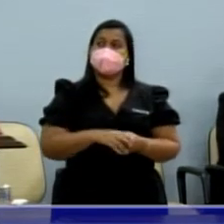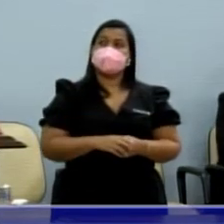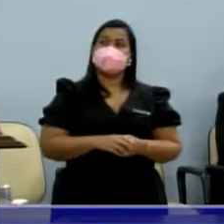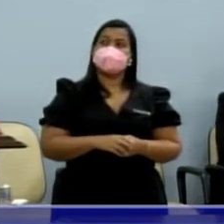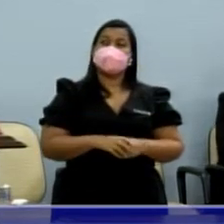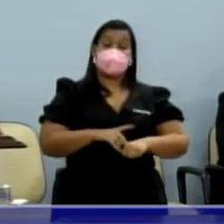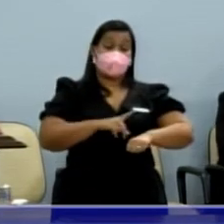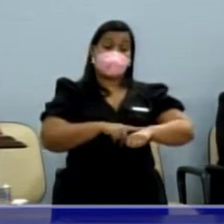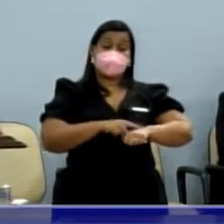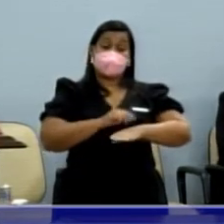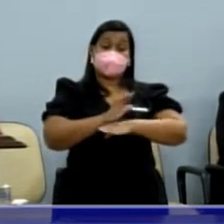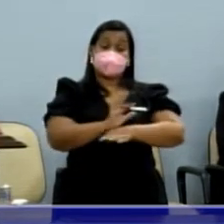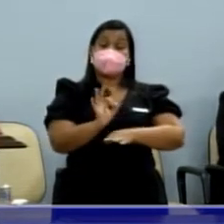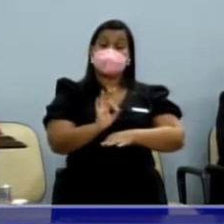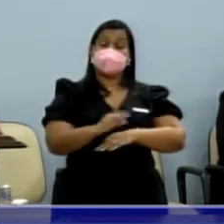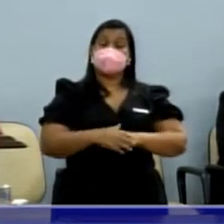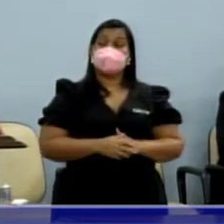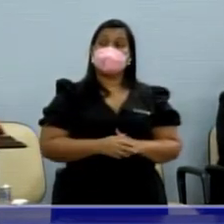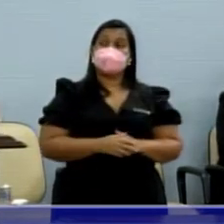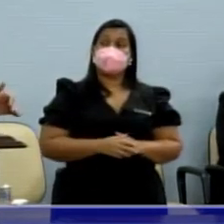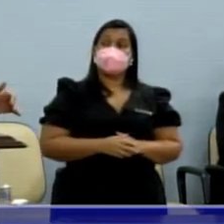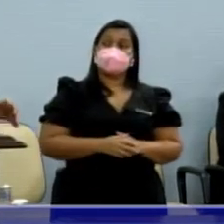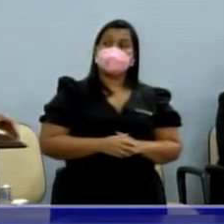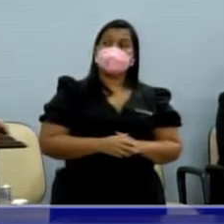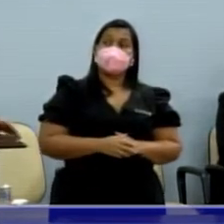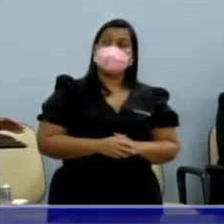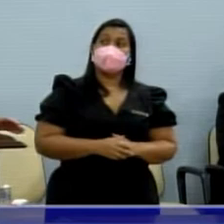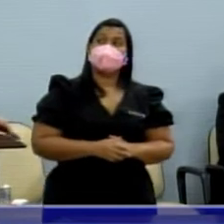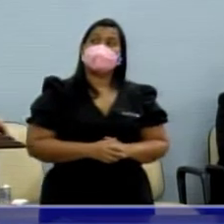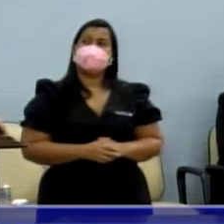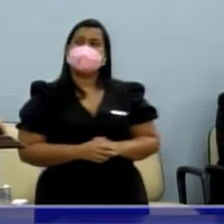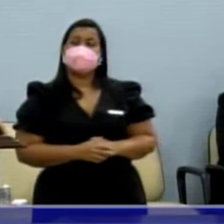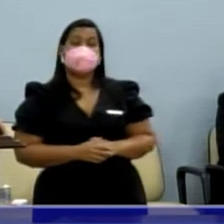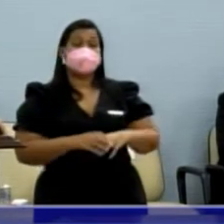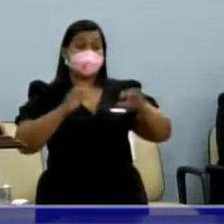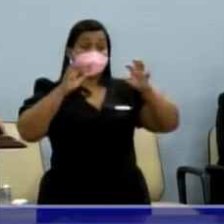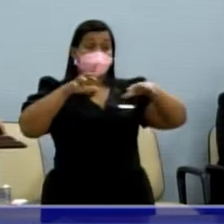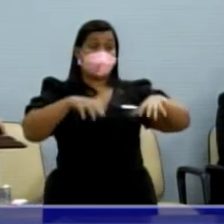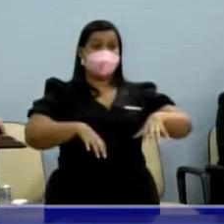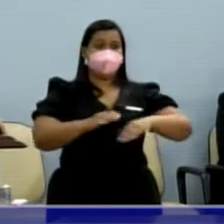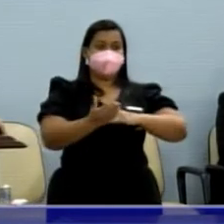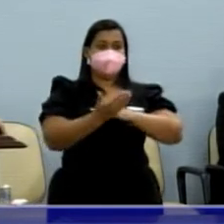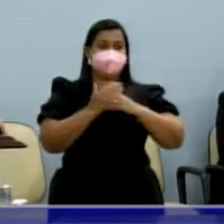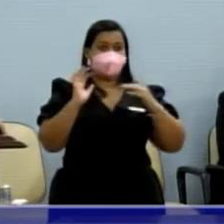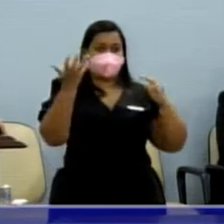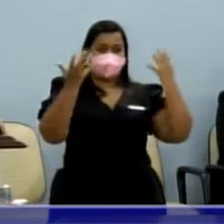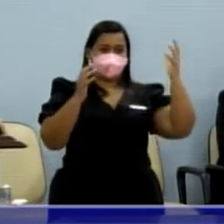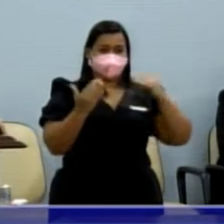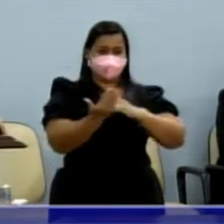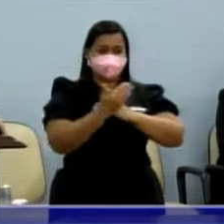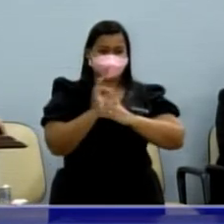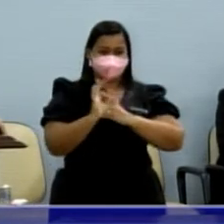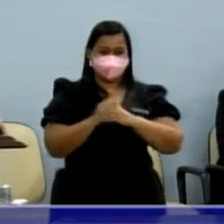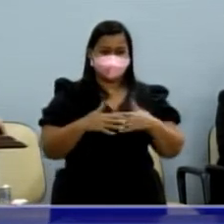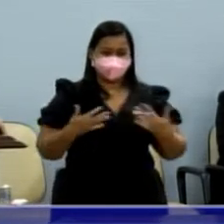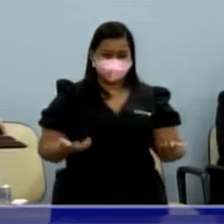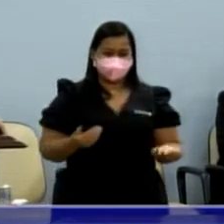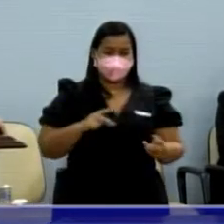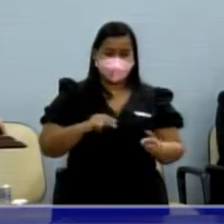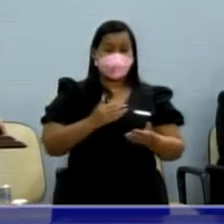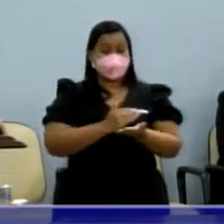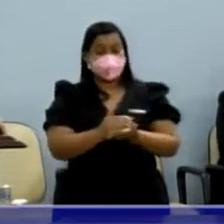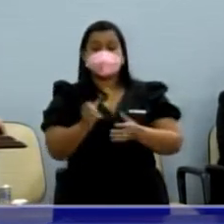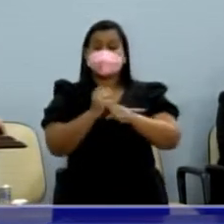colaborando também, não adianta a gente tentar aqui pedir para fazer milagre, mas o quanto antes vai começar as